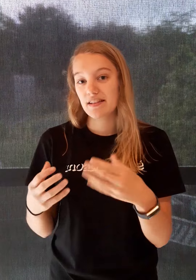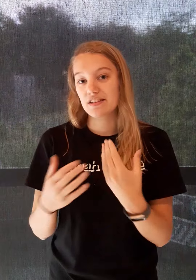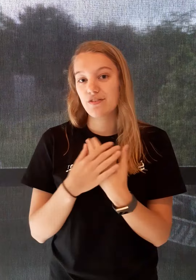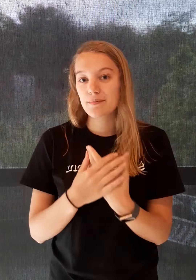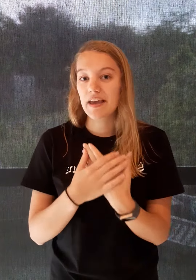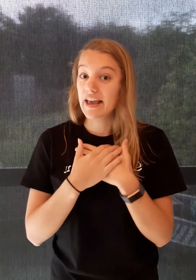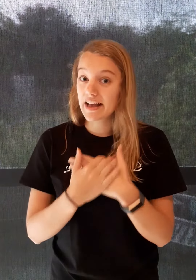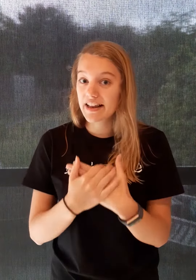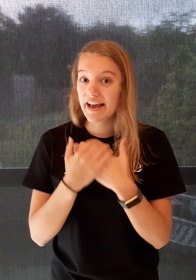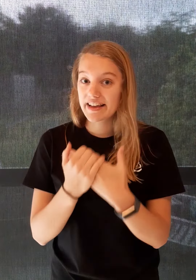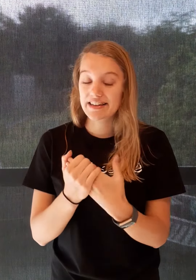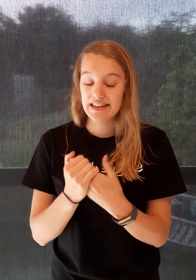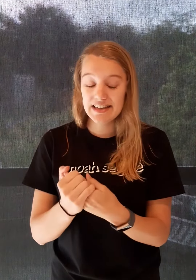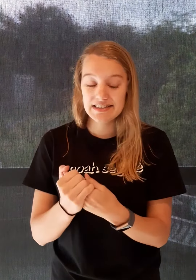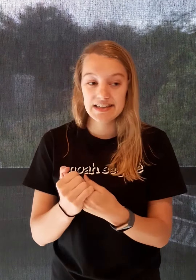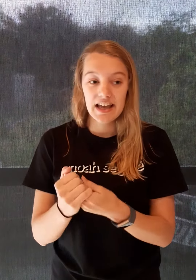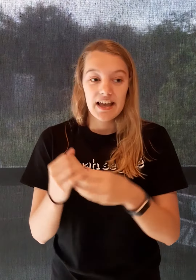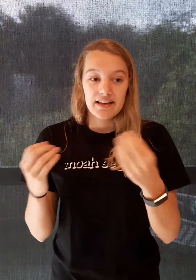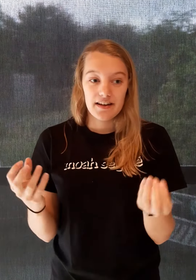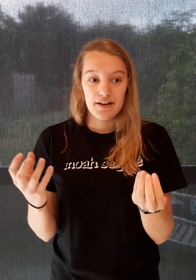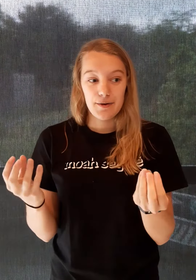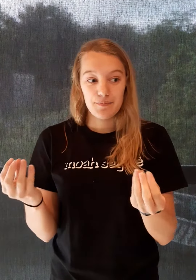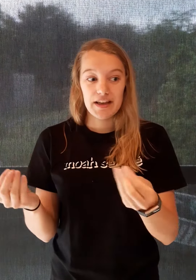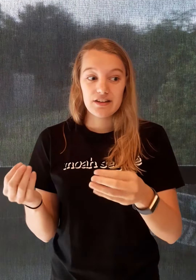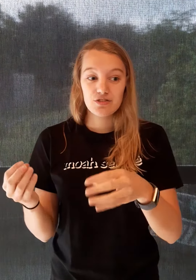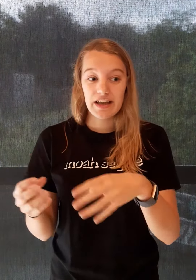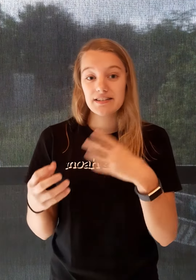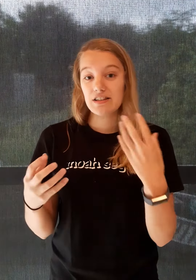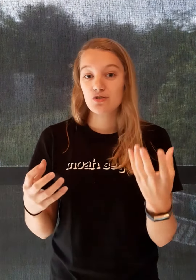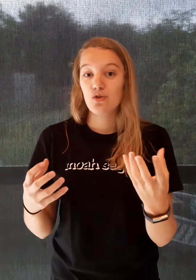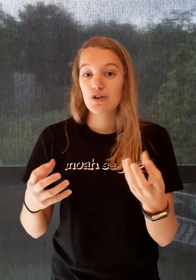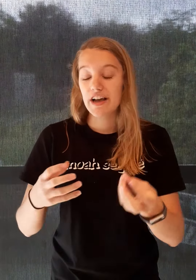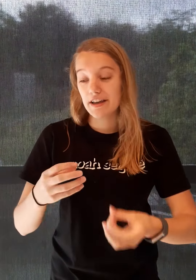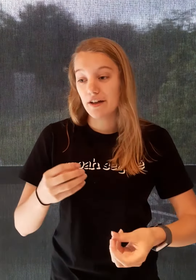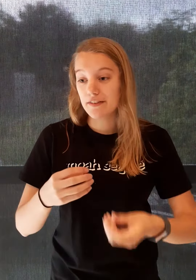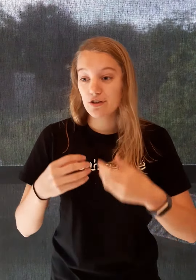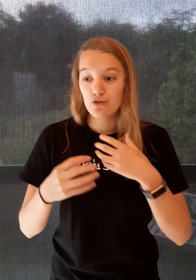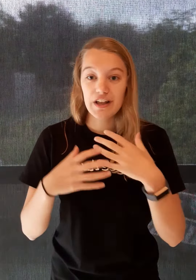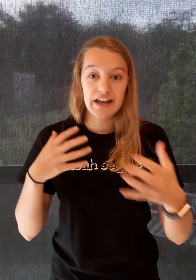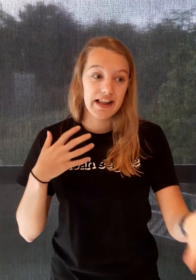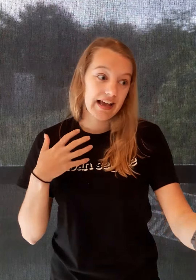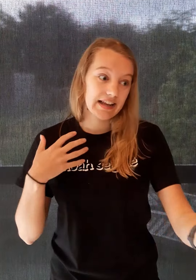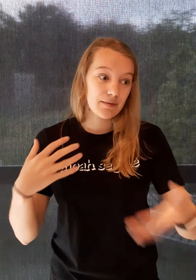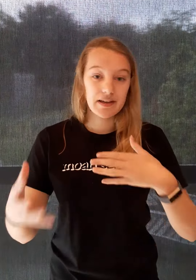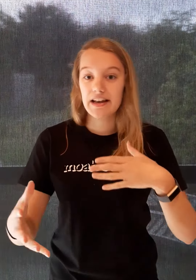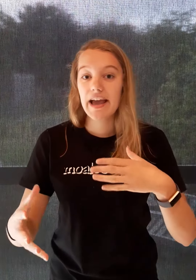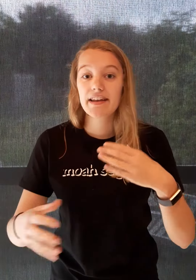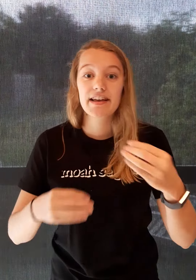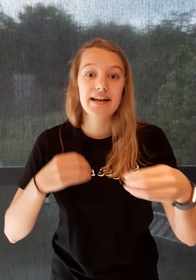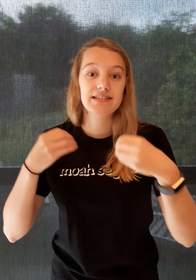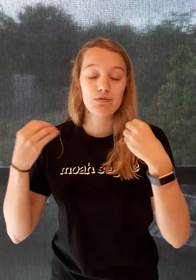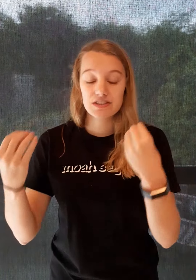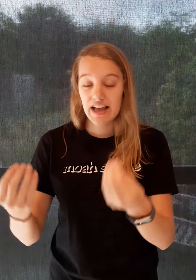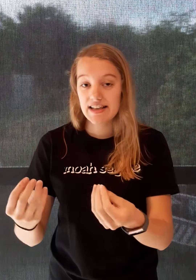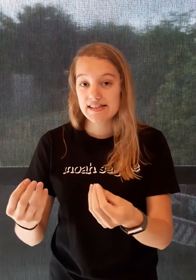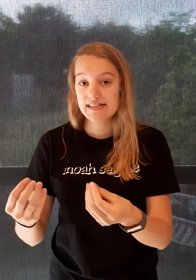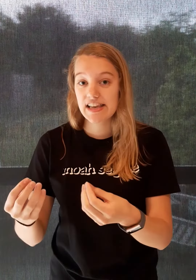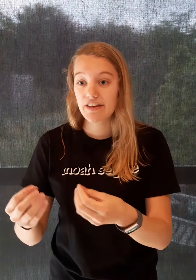dat dit vak me heel erg ligt. Je gaat dus eigenlijk tijdens koken, ga je dan jullie leerlingen begeleiden. gaat demonstraties geven